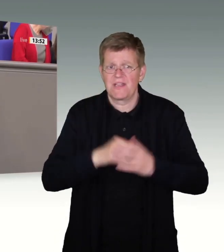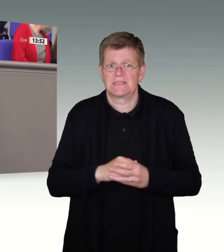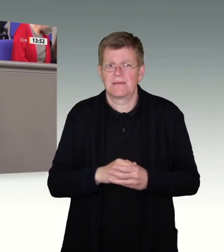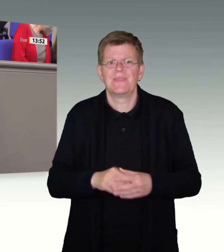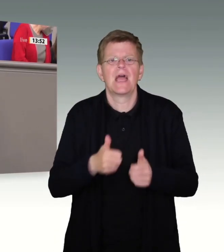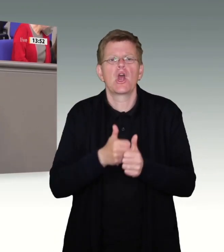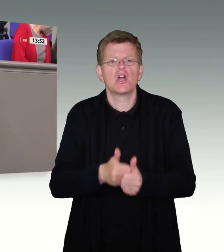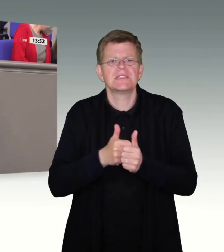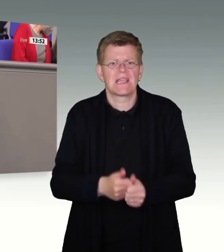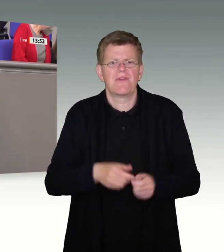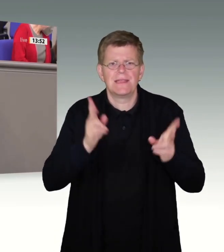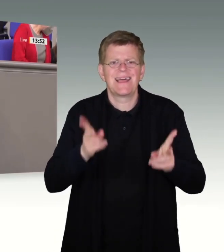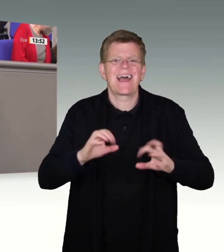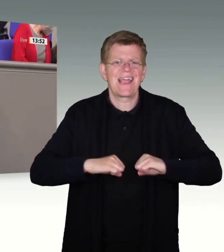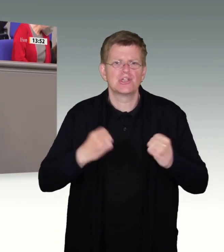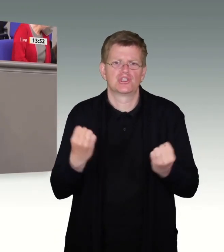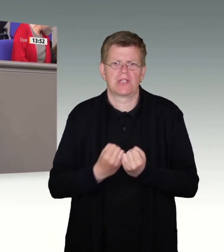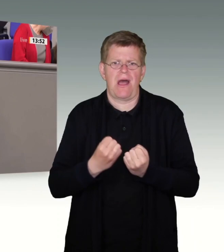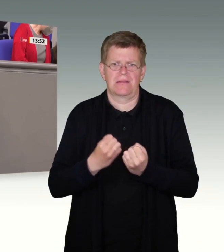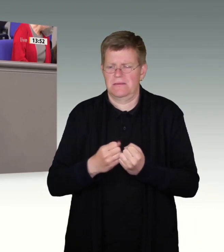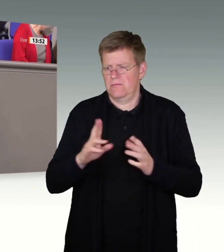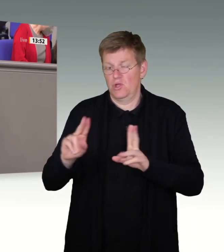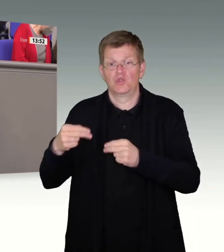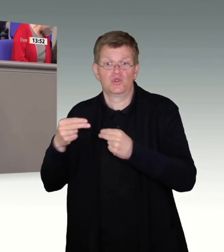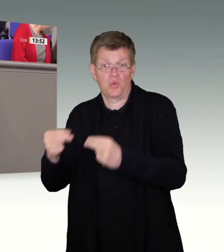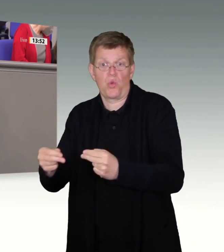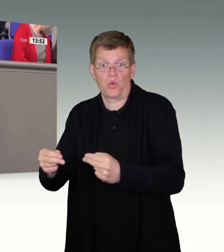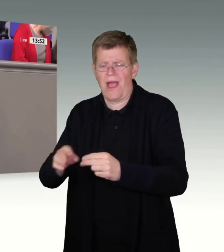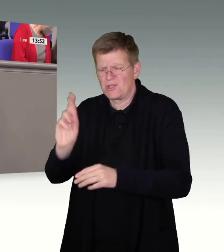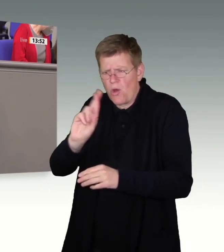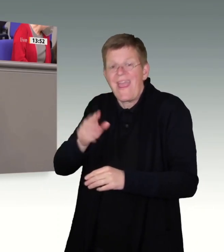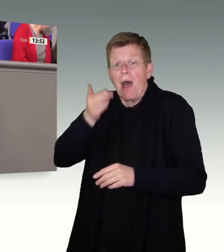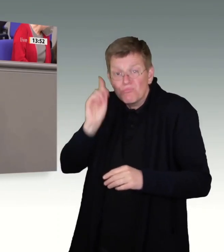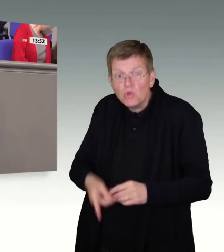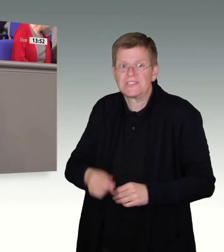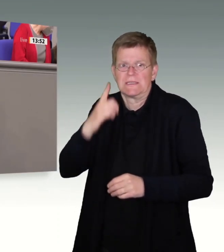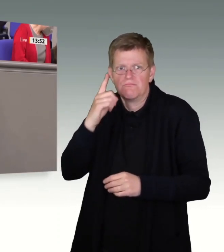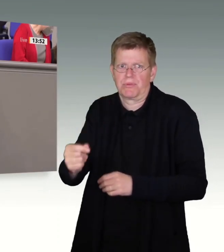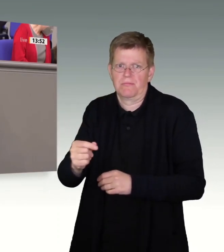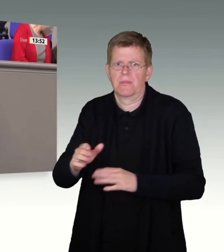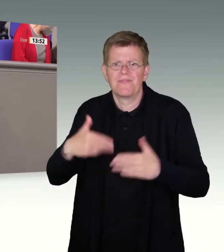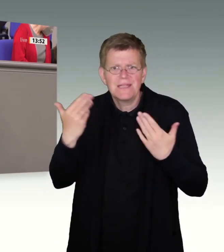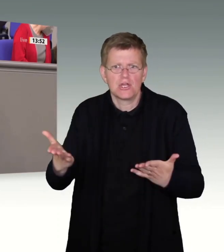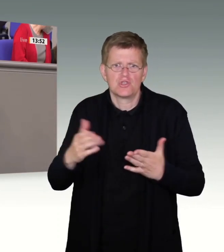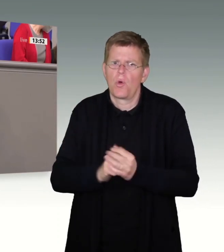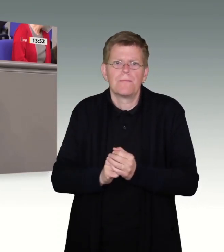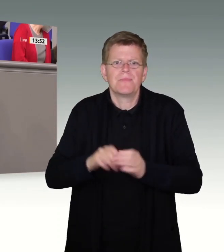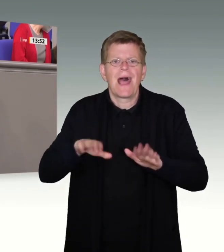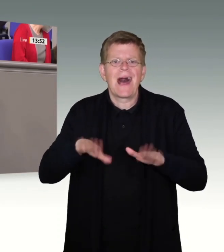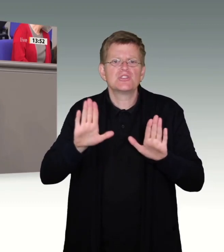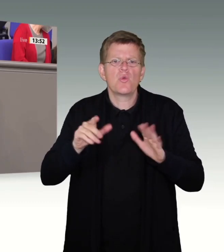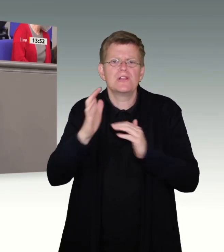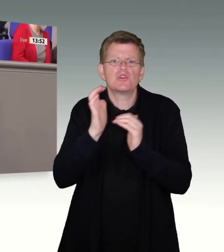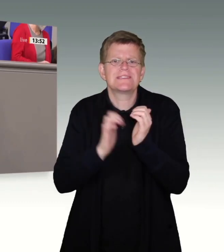rechtsstaatliche Rückführung von ausreisepflichtigen Asylbewerbern, das ist ein integraler Bestandteil unseres